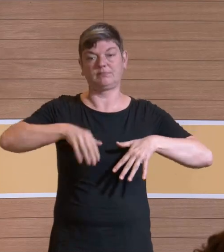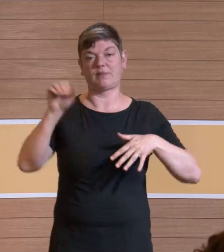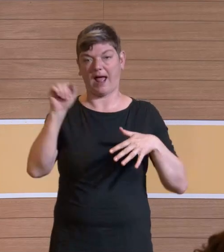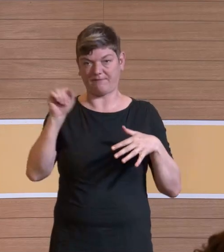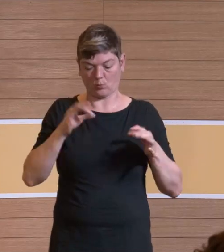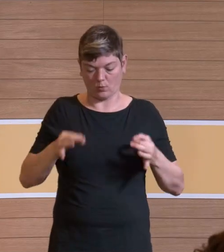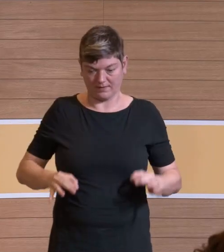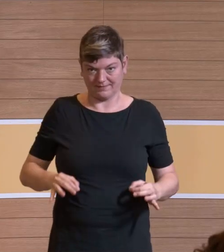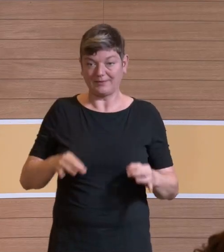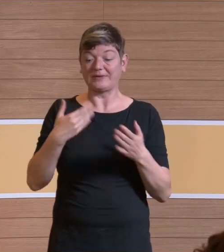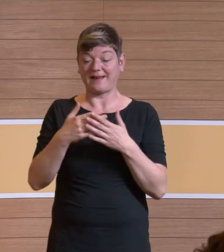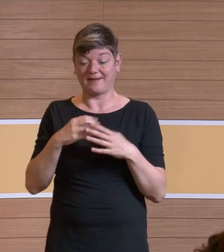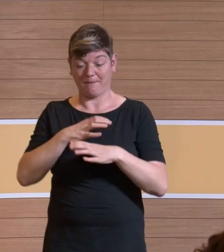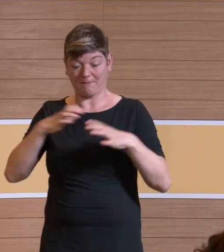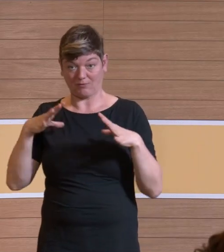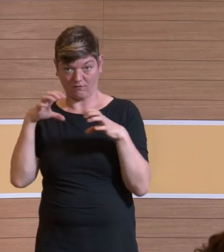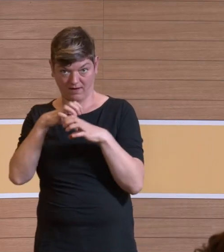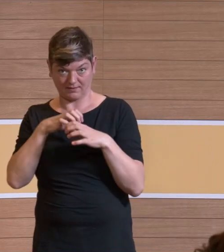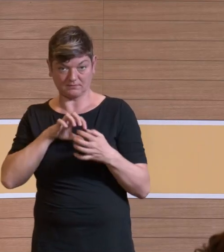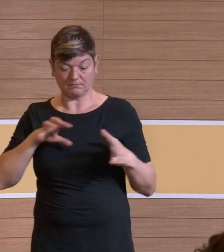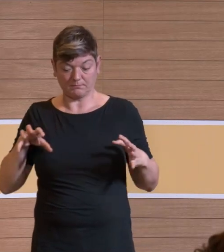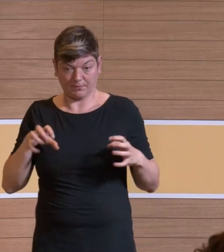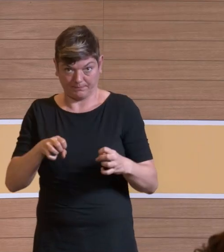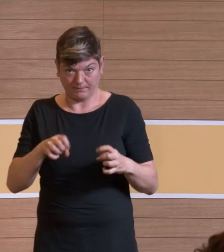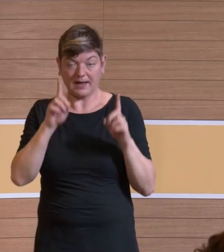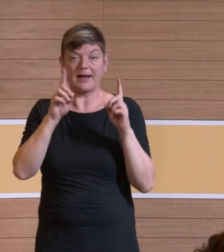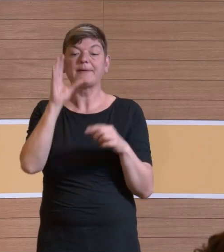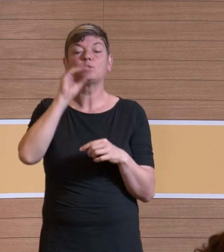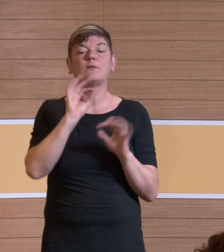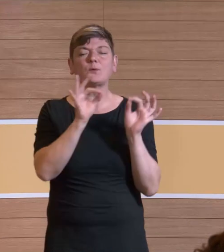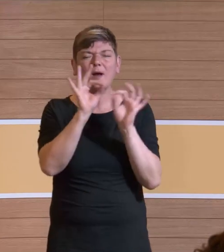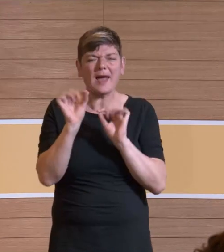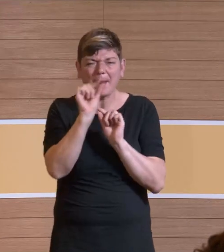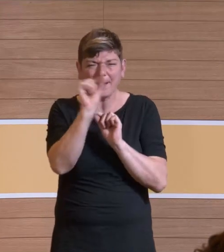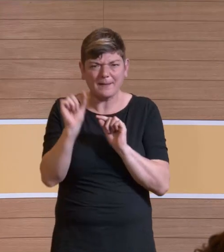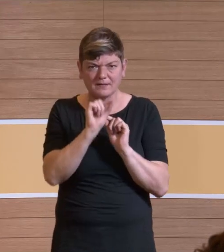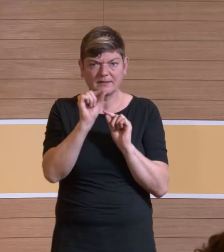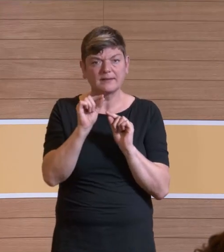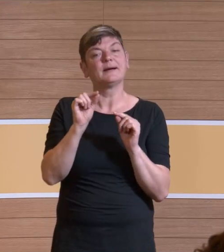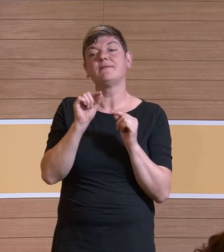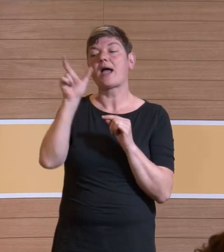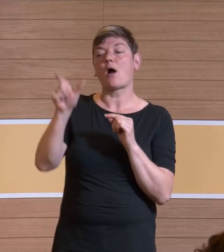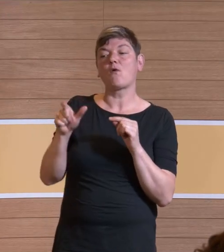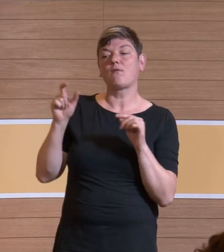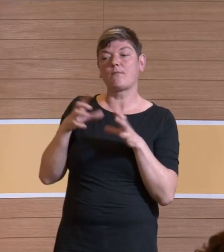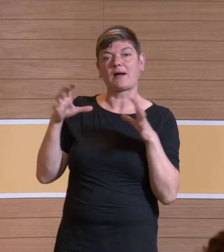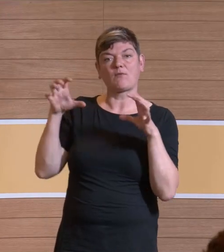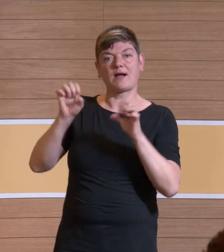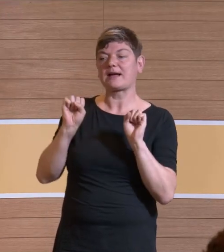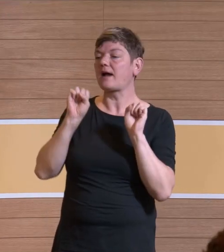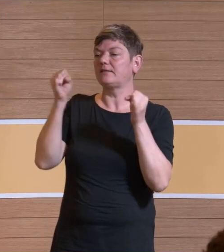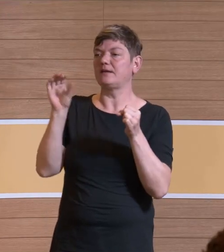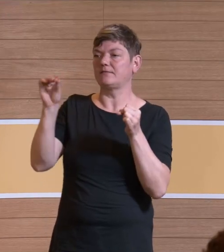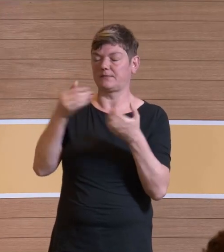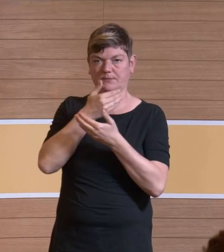Alveolarmakrophagen haben. Das Doofe an diesen Partikeln ist aber, dass die so klein sind, dass sie die gar nicht aktivieren. Das heißt,